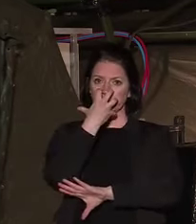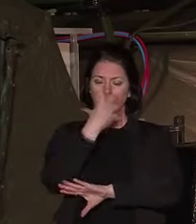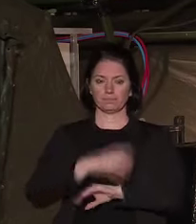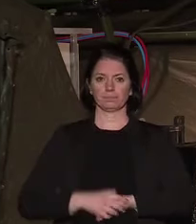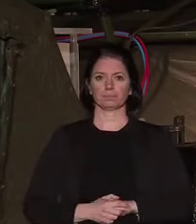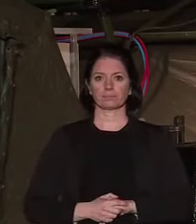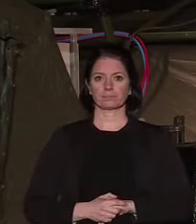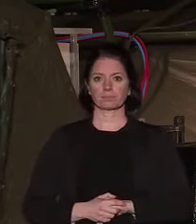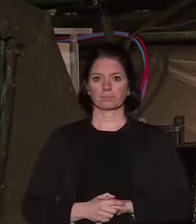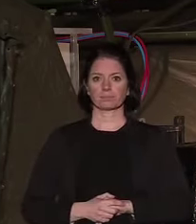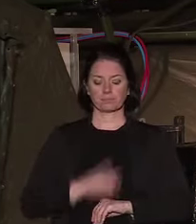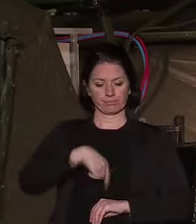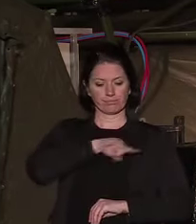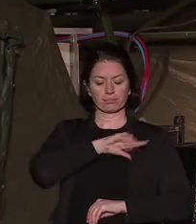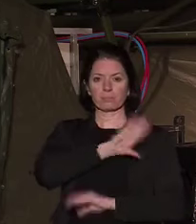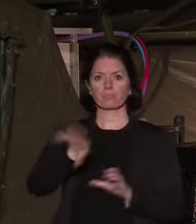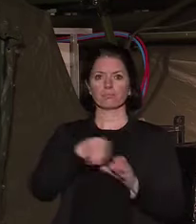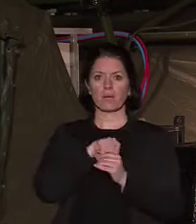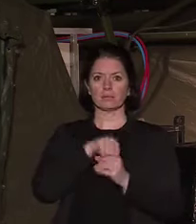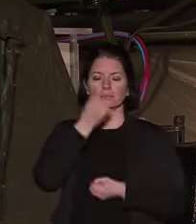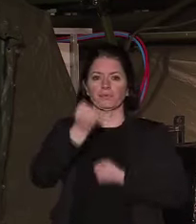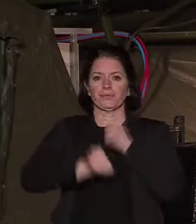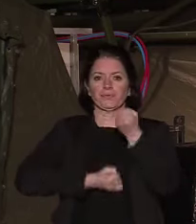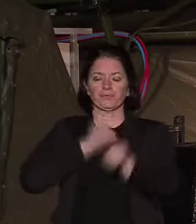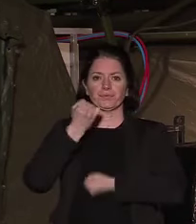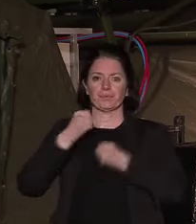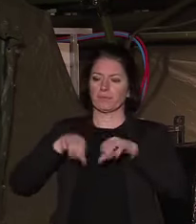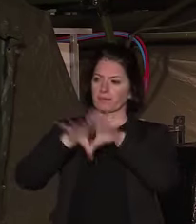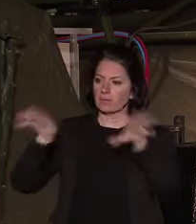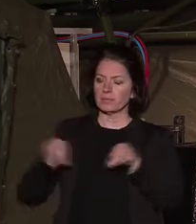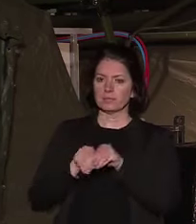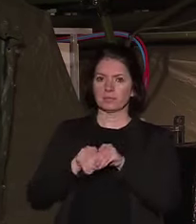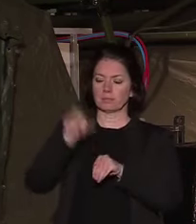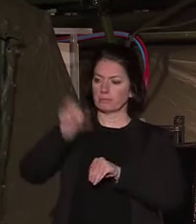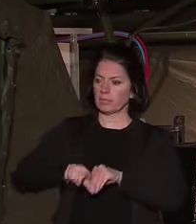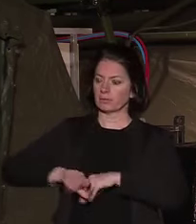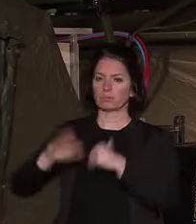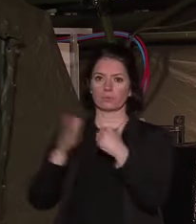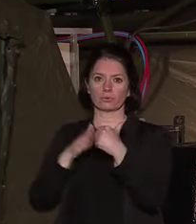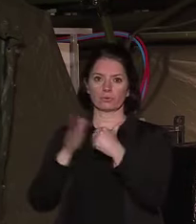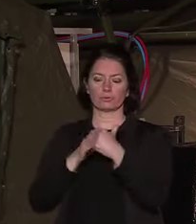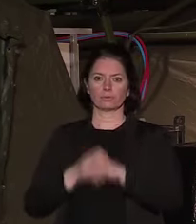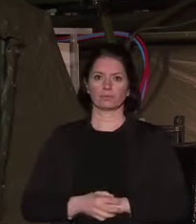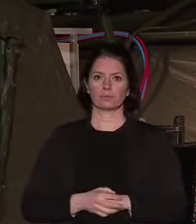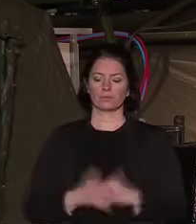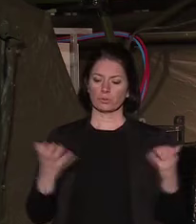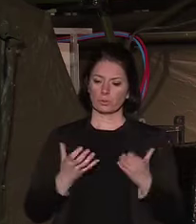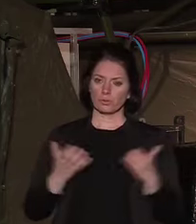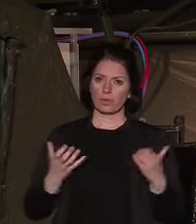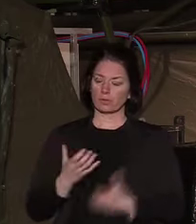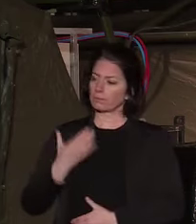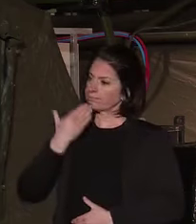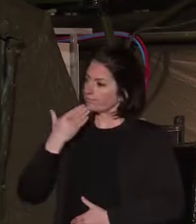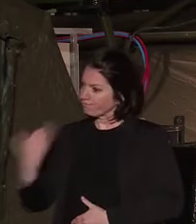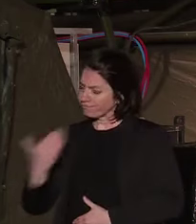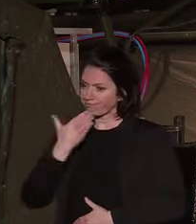Et je m'associe à la douleur des familles, des proches, et je veux leur dire que la nation tout entière est à leur côté.